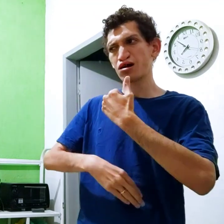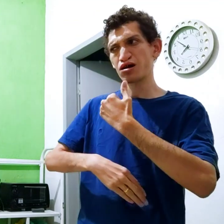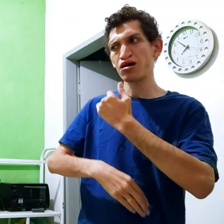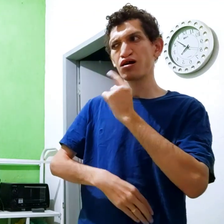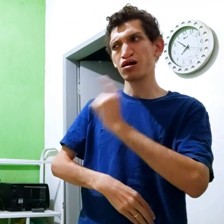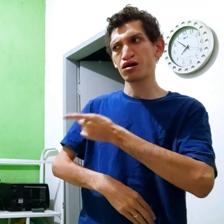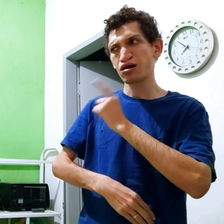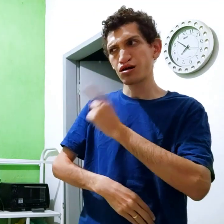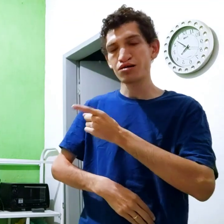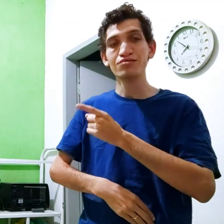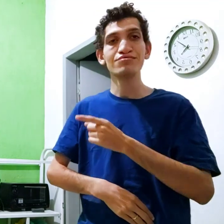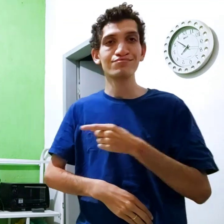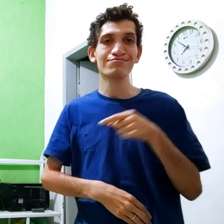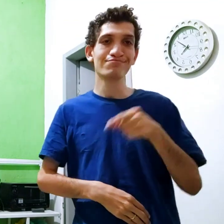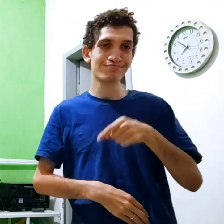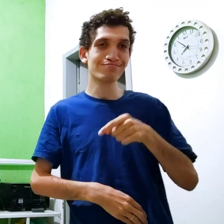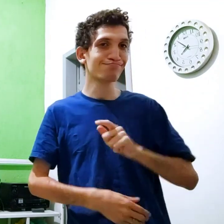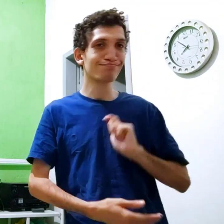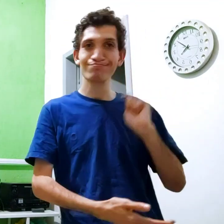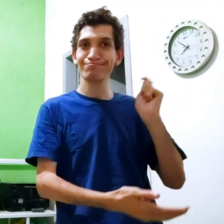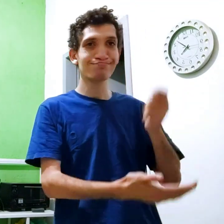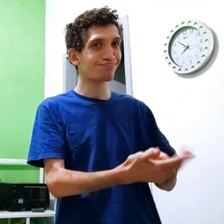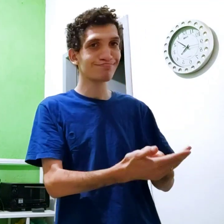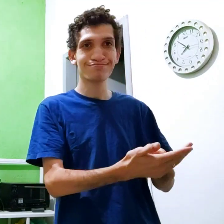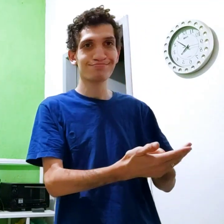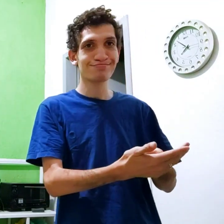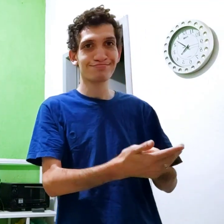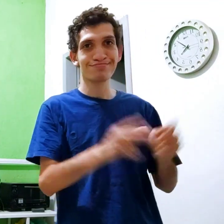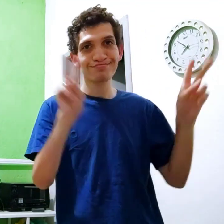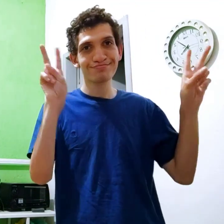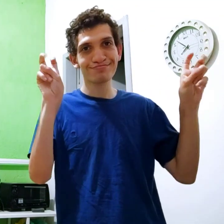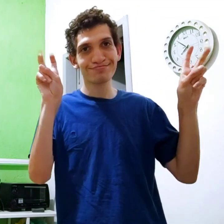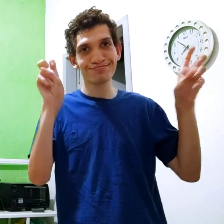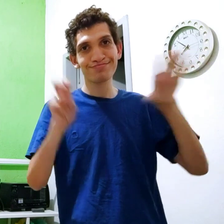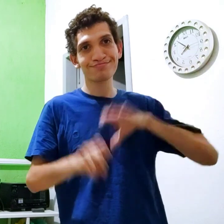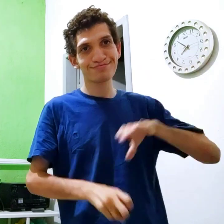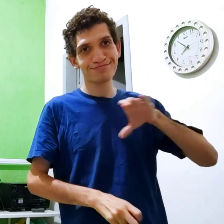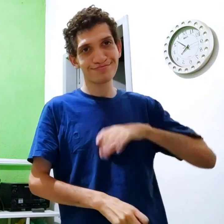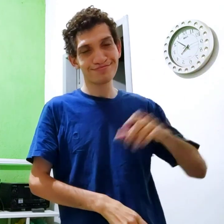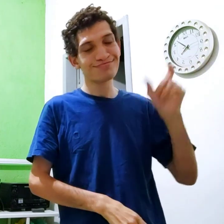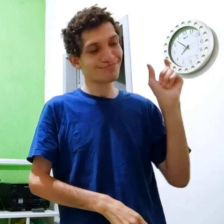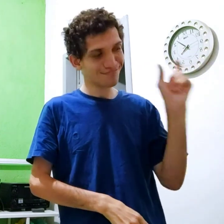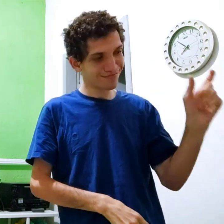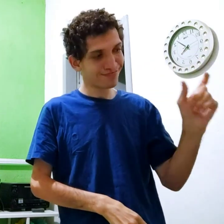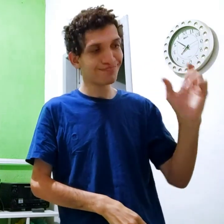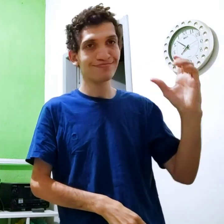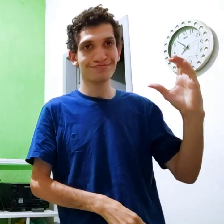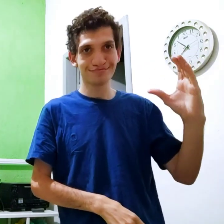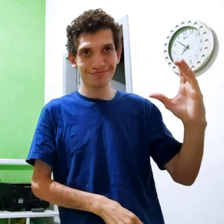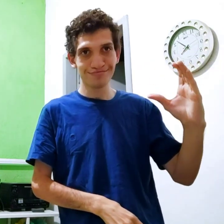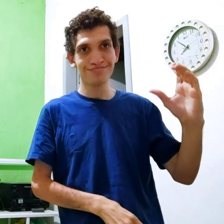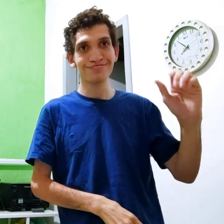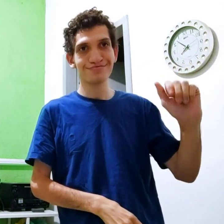Ele me enganou Entendeu? Ele não pagou Isso é em português A palavra